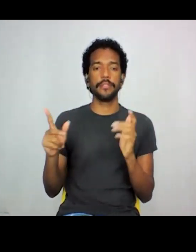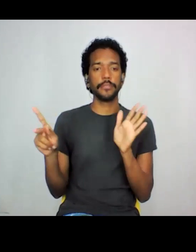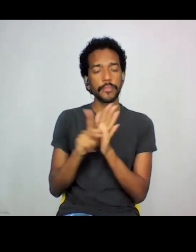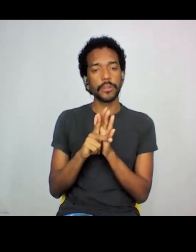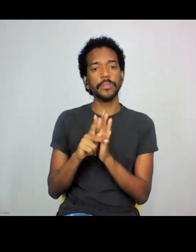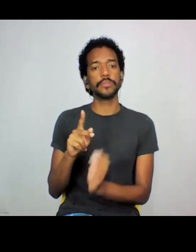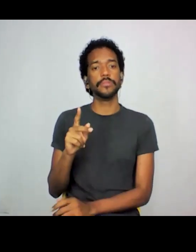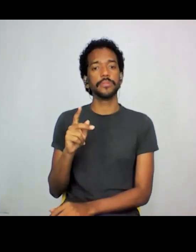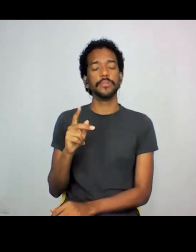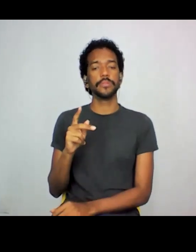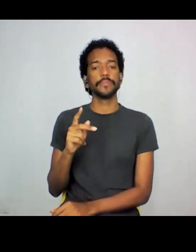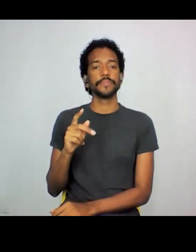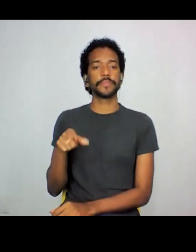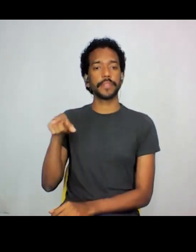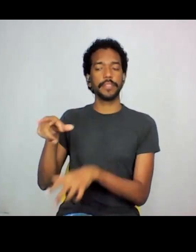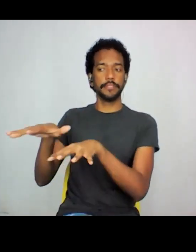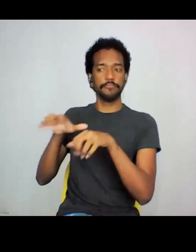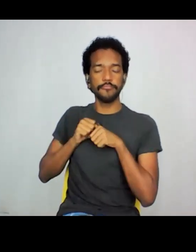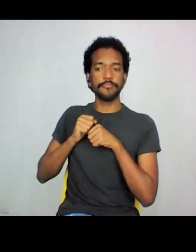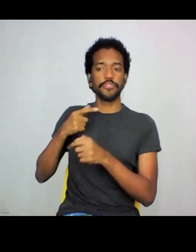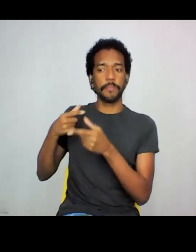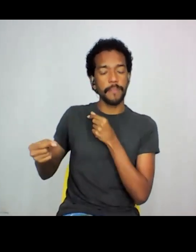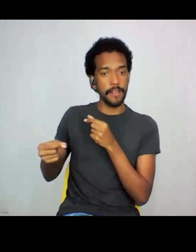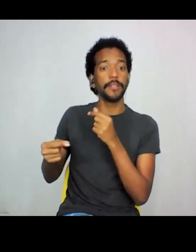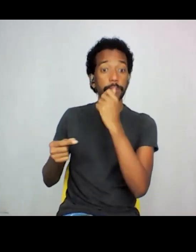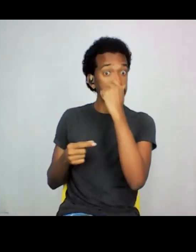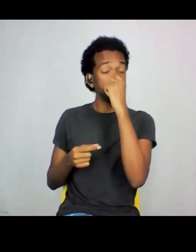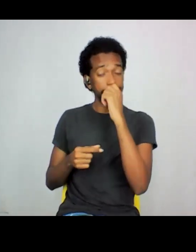dessa, da niponicidade, né, e, novamente, tem,